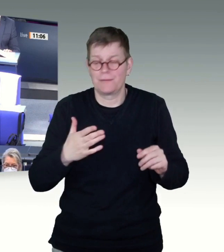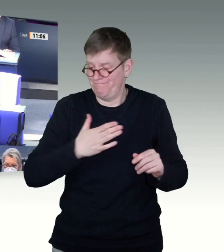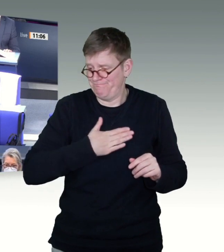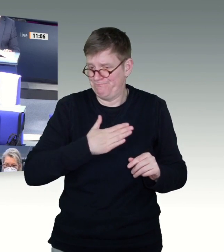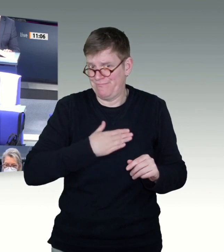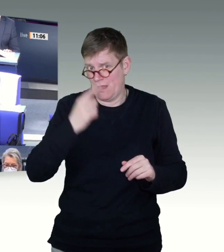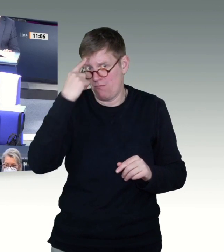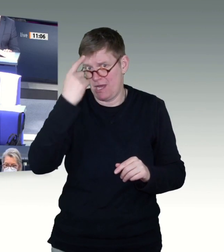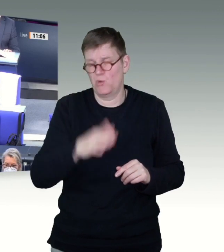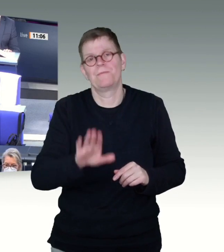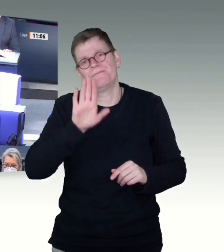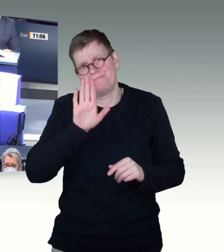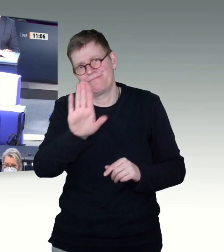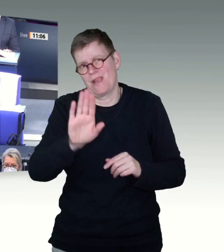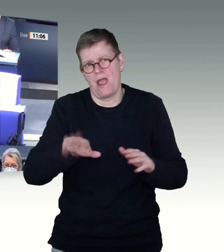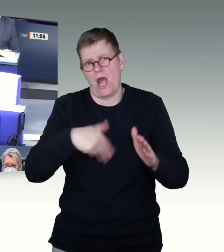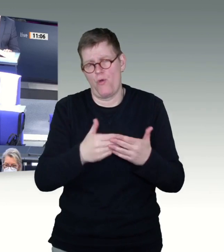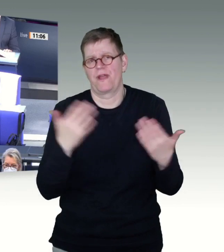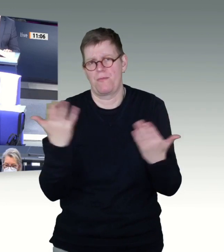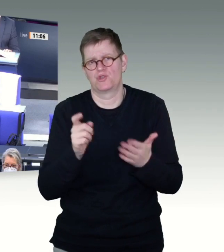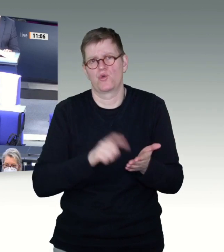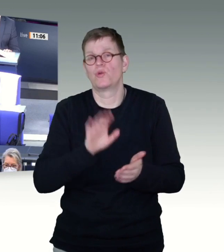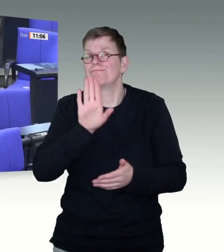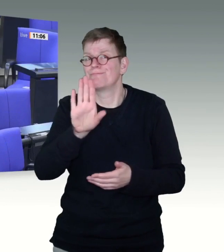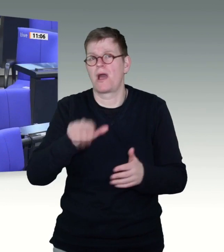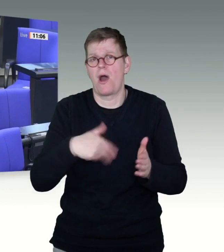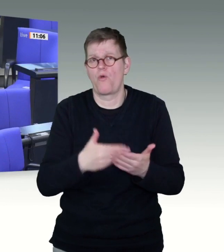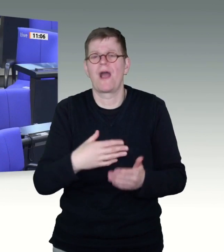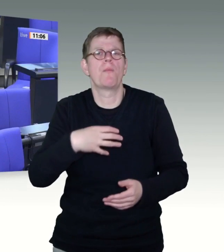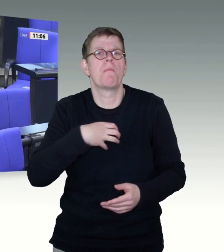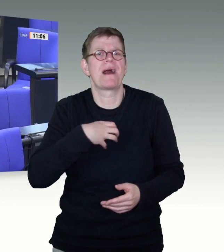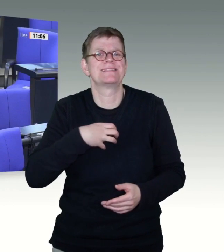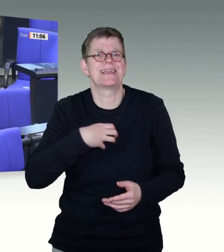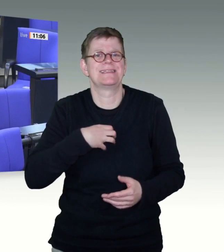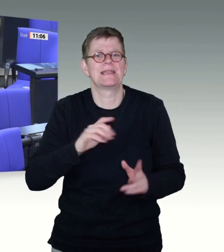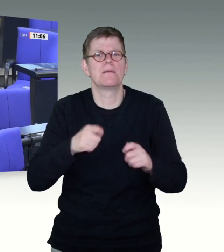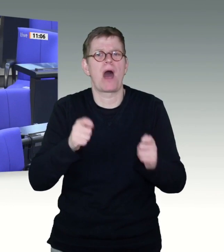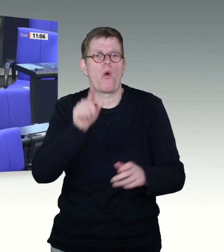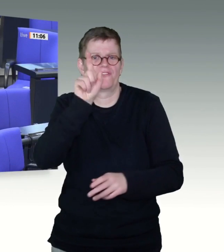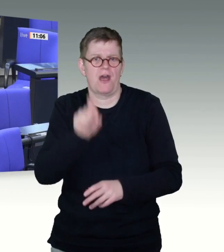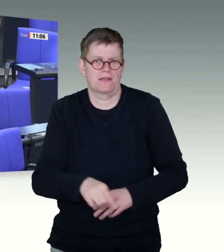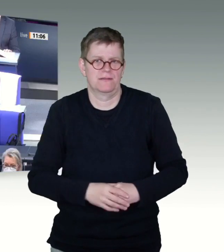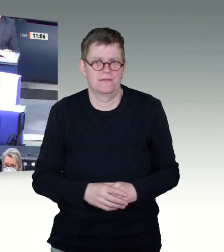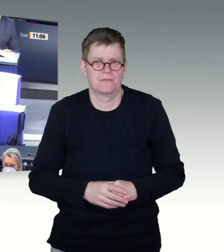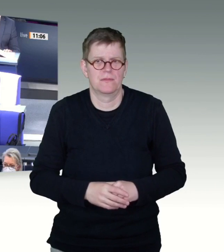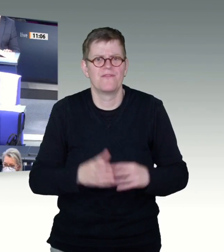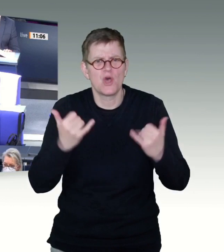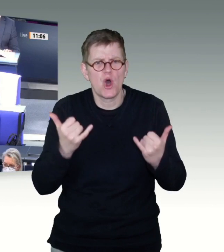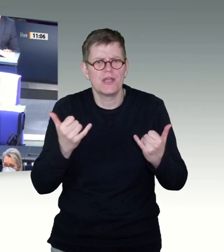sehr kleinteilig, hier über die regionalen politischen Auseinandersetzungen zu reden, sondern es geht